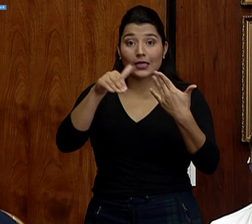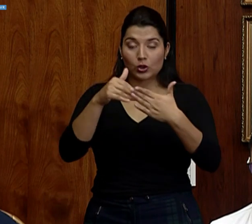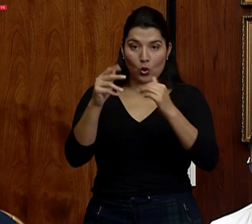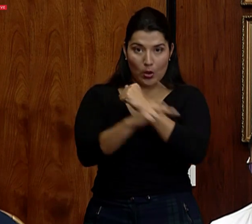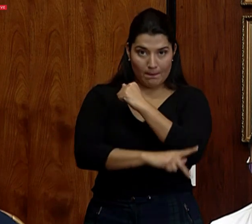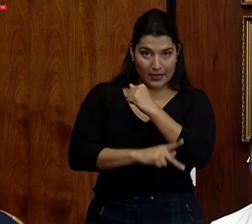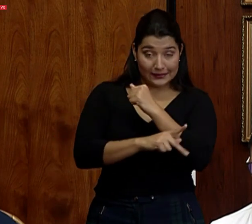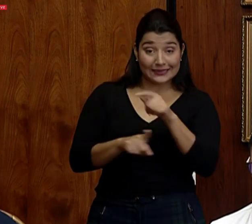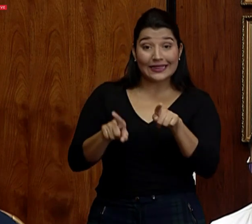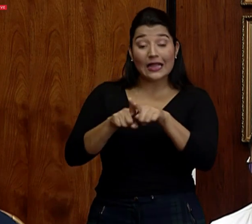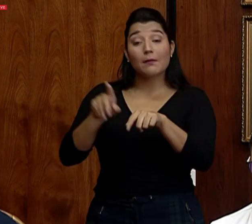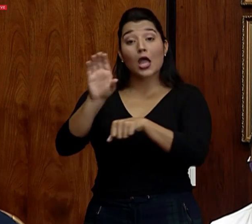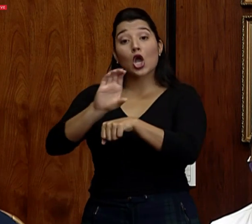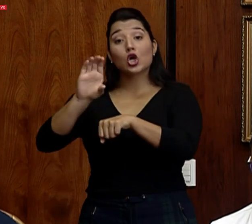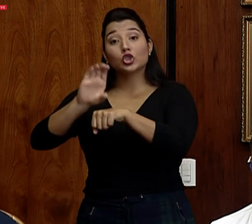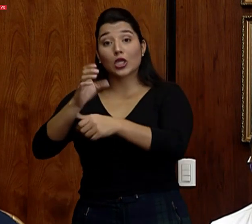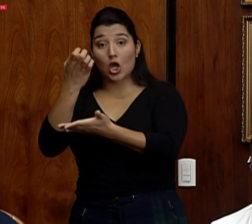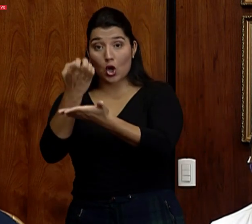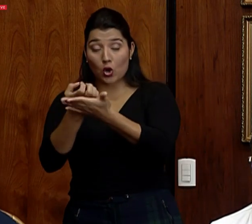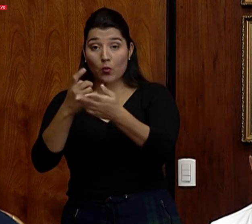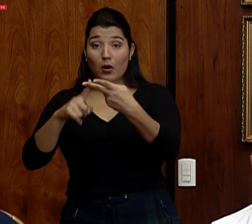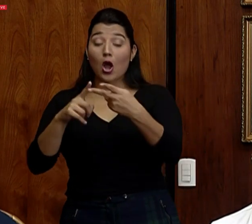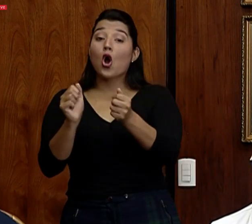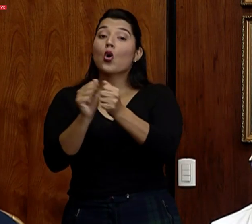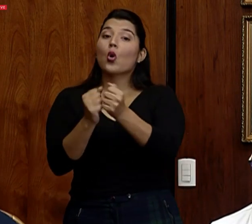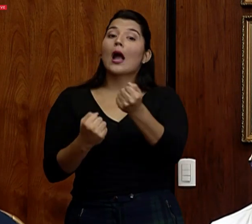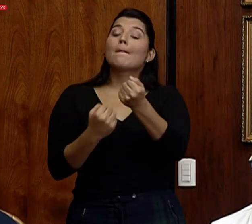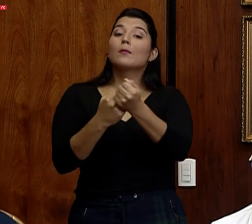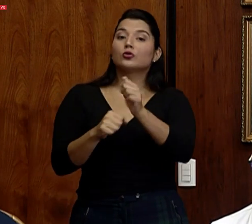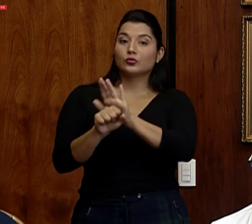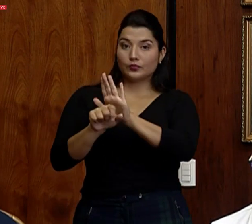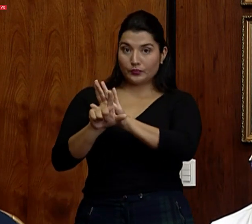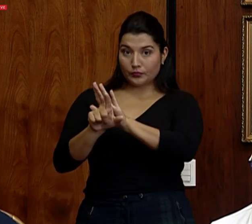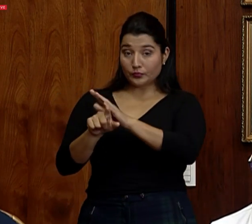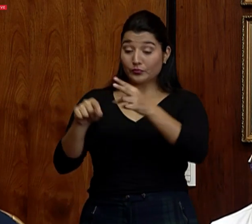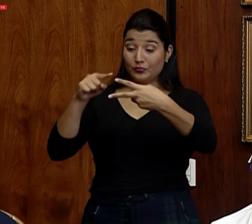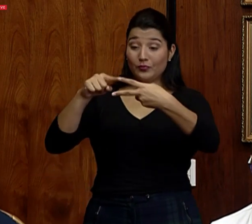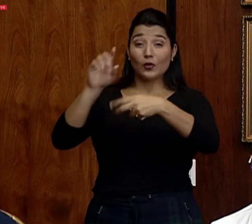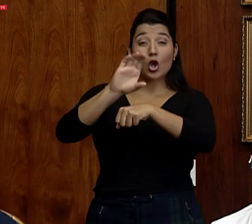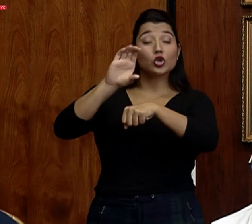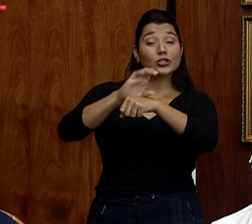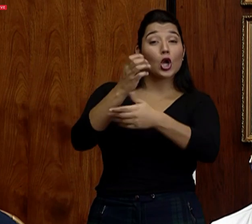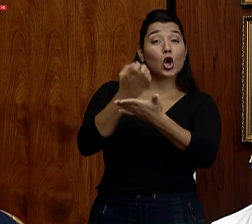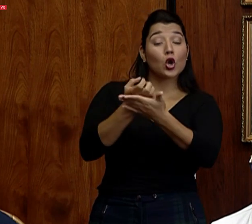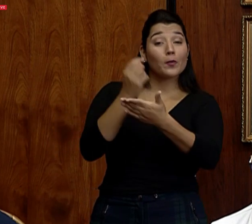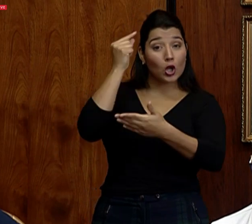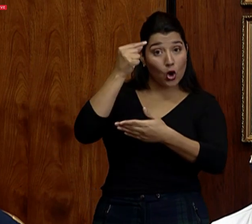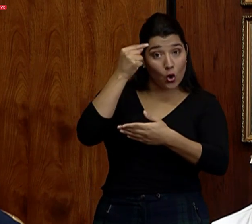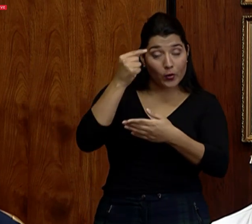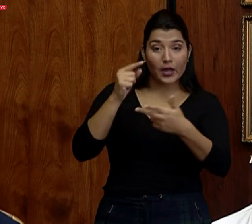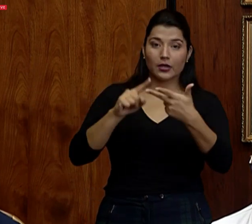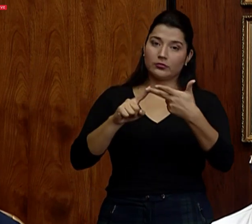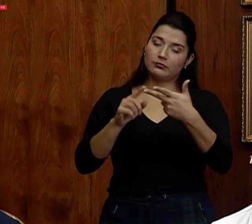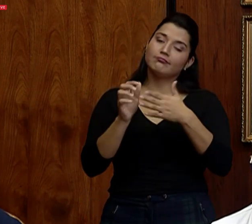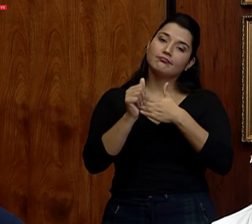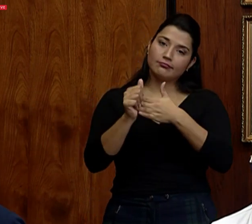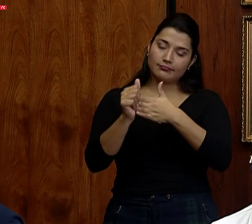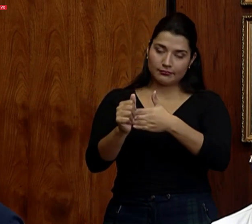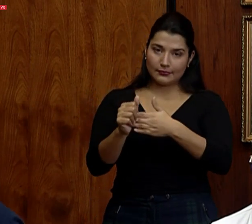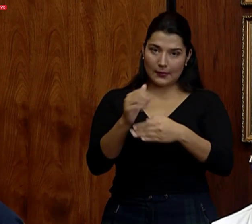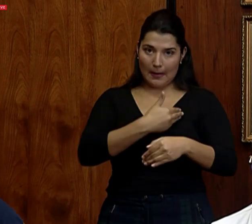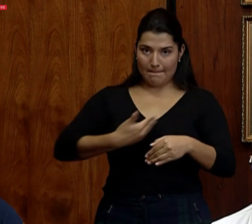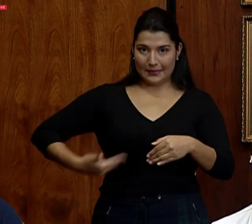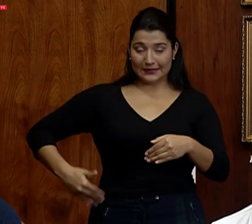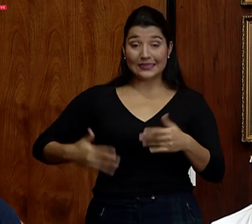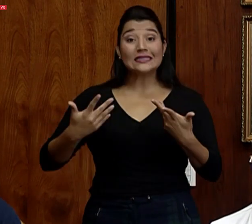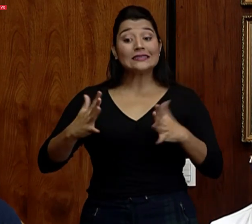Económico junto con el apoyo de la Asamblea Legislativa, el Consejo Económico del Gobierno y obviamente con el liderazgo del señor Presidente de la República se